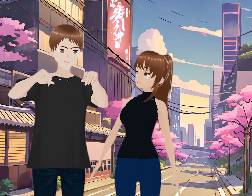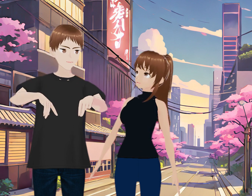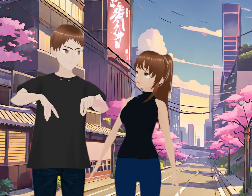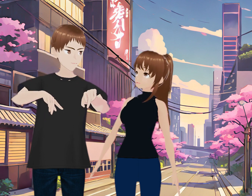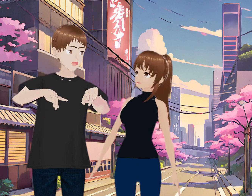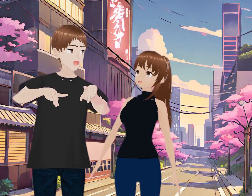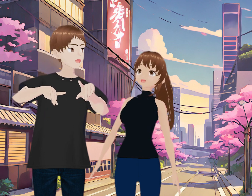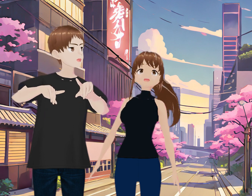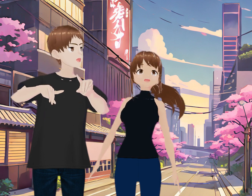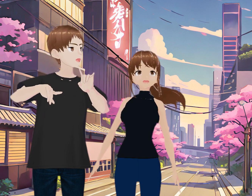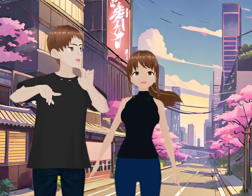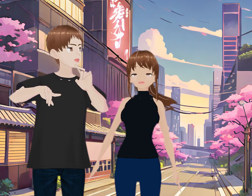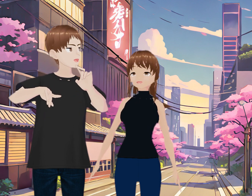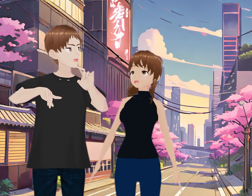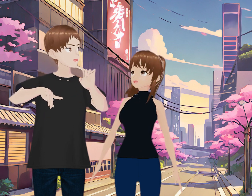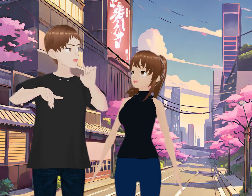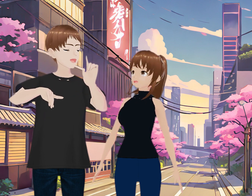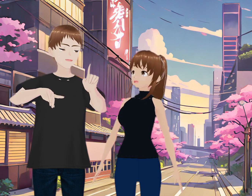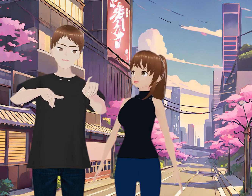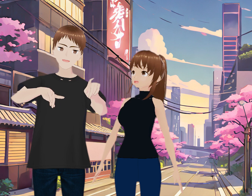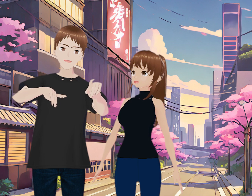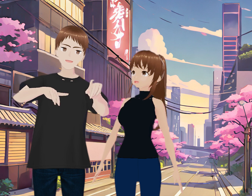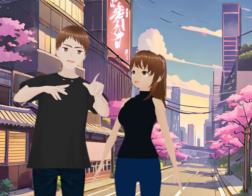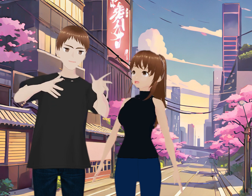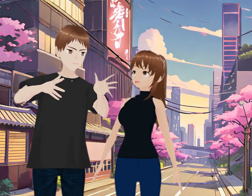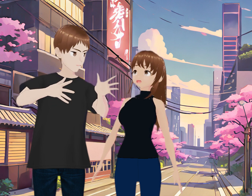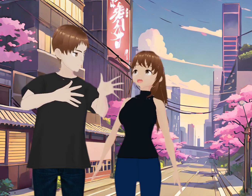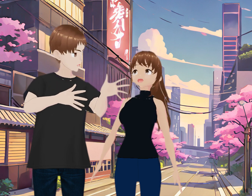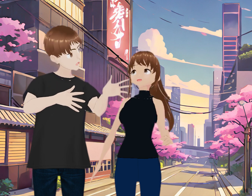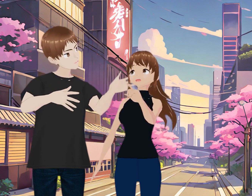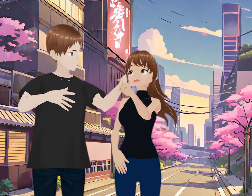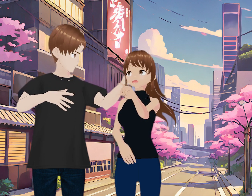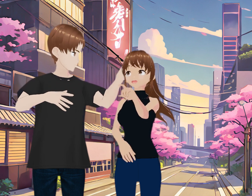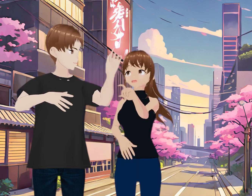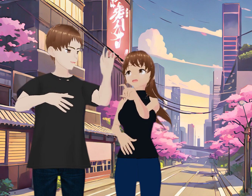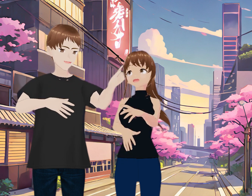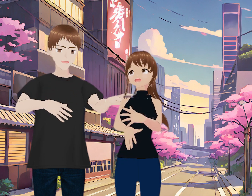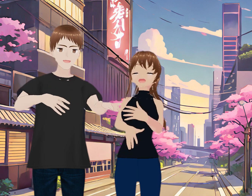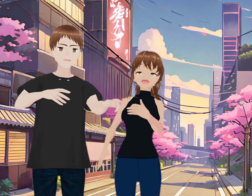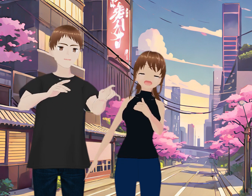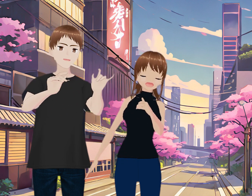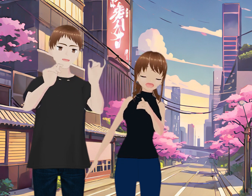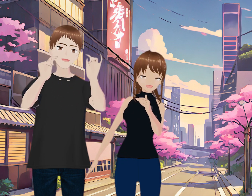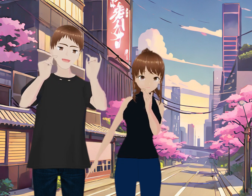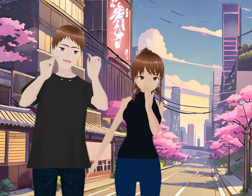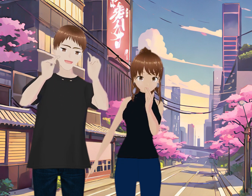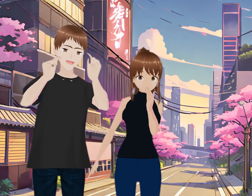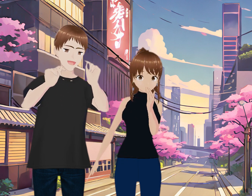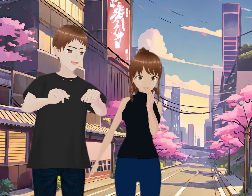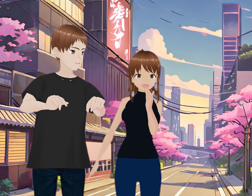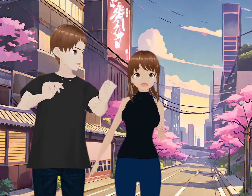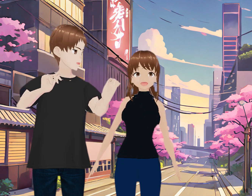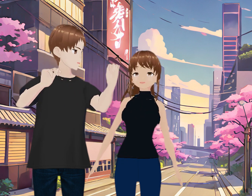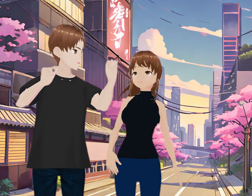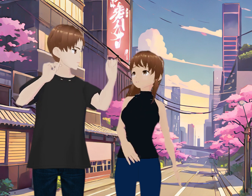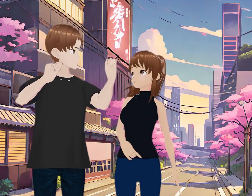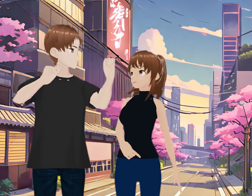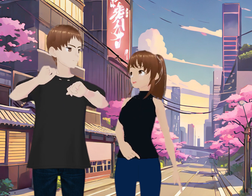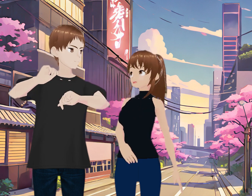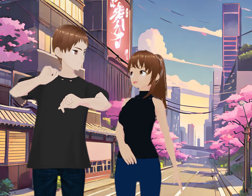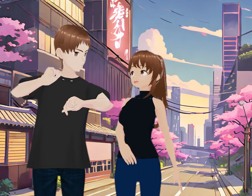Portillo Si no me falla la memoria Ah no Sale en el Cácaro Gumaro Si con Chabelo Exacto Pero sabes Quien si sale acá